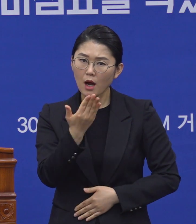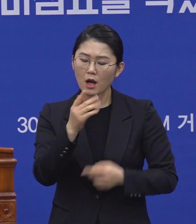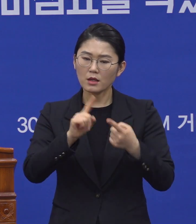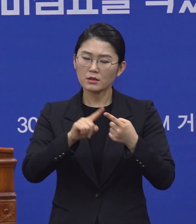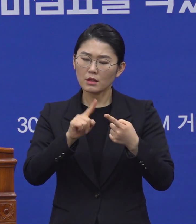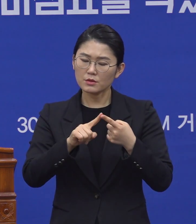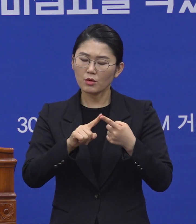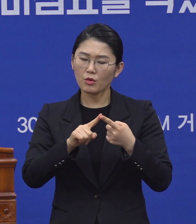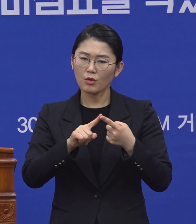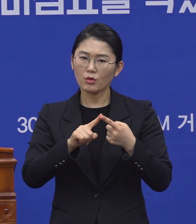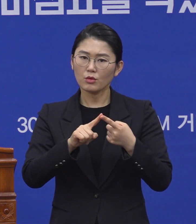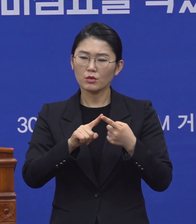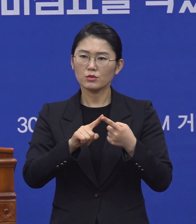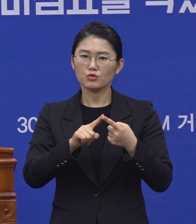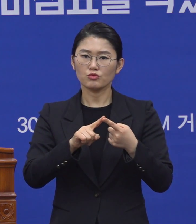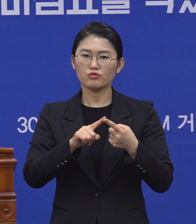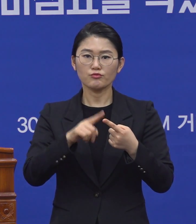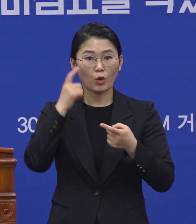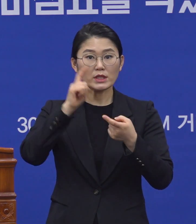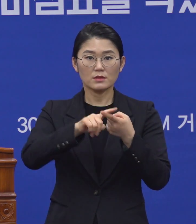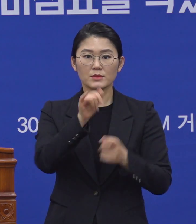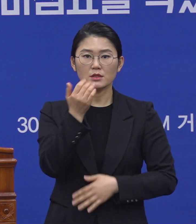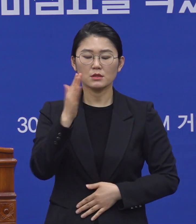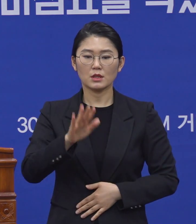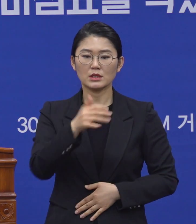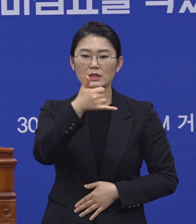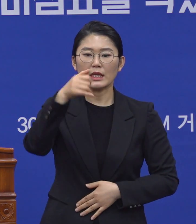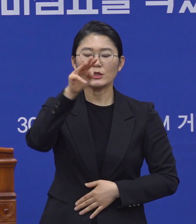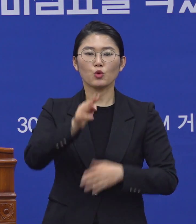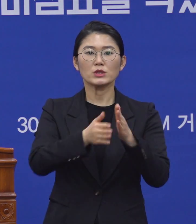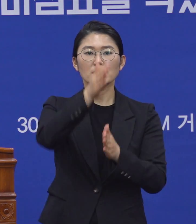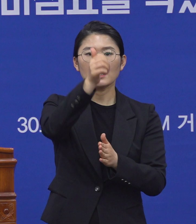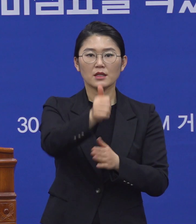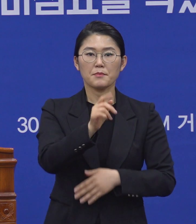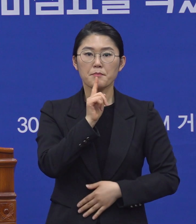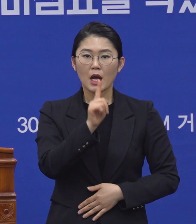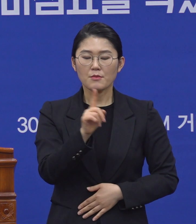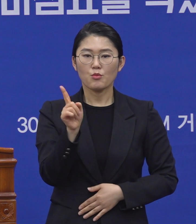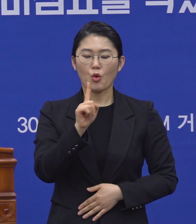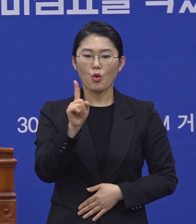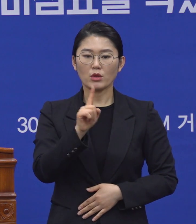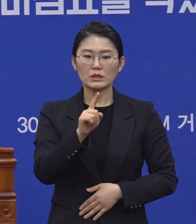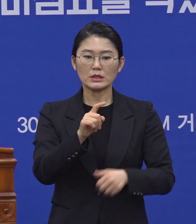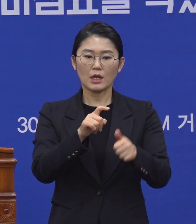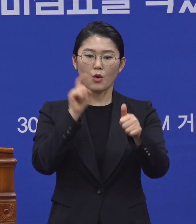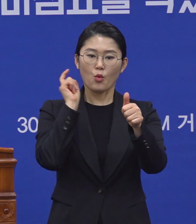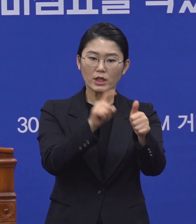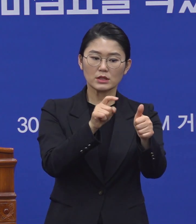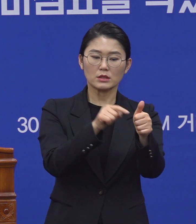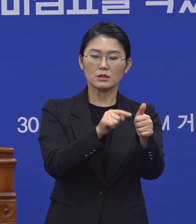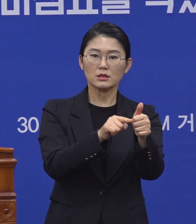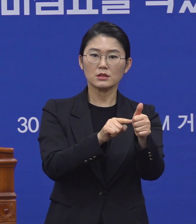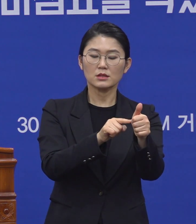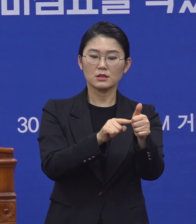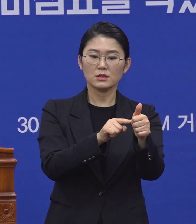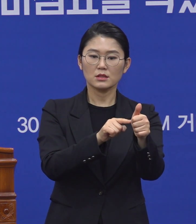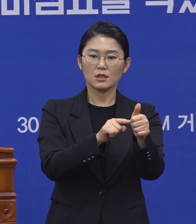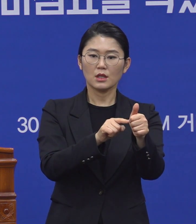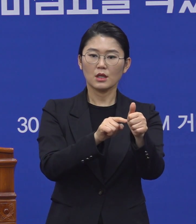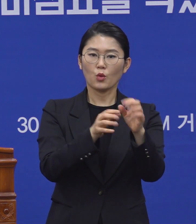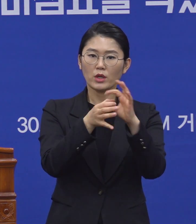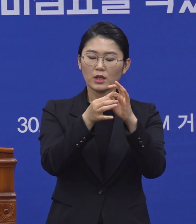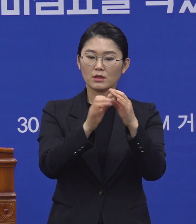세종시장님 말씀으로는 그분들이 다시 양성을 받았는데 그 같이 있었던 가족들이나 이런